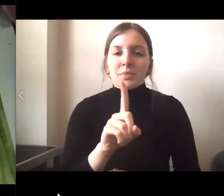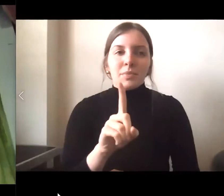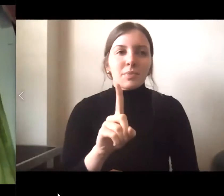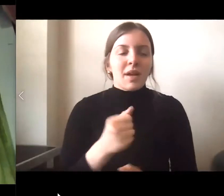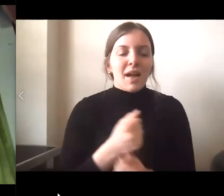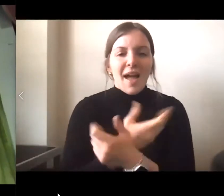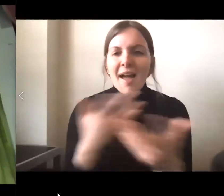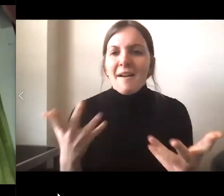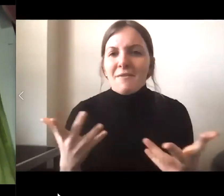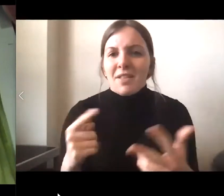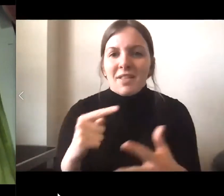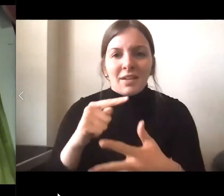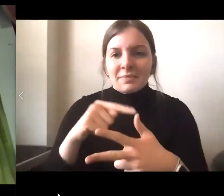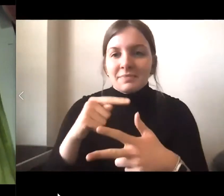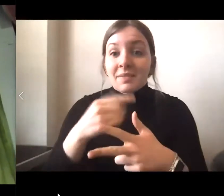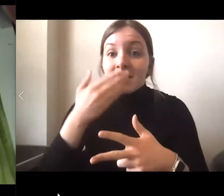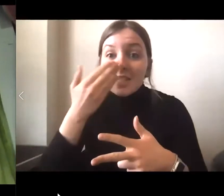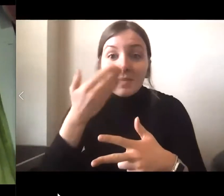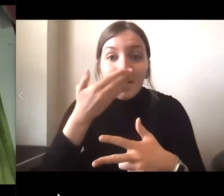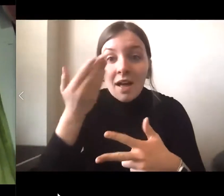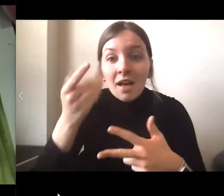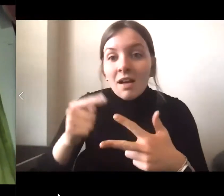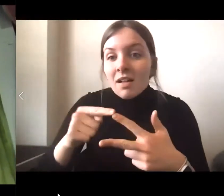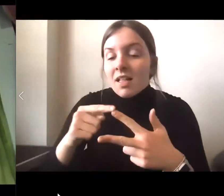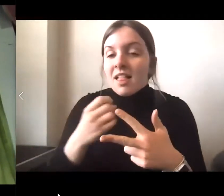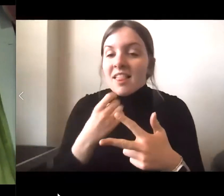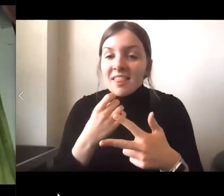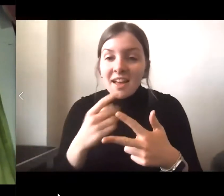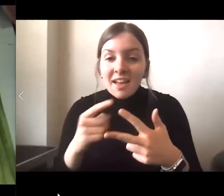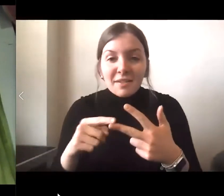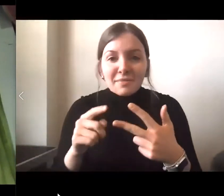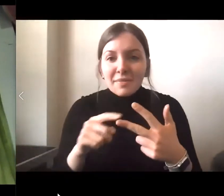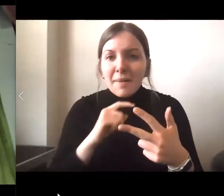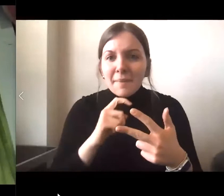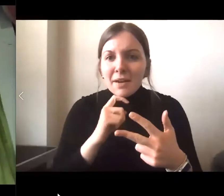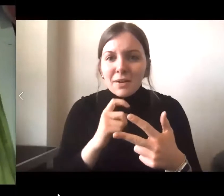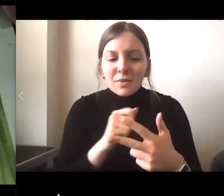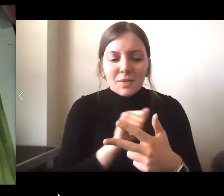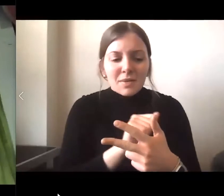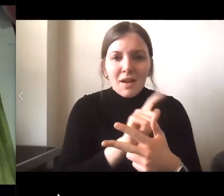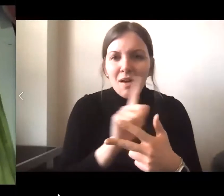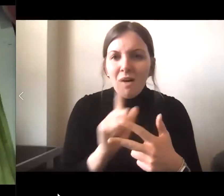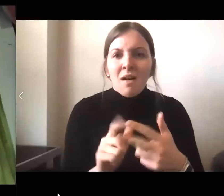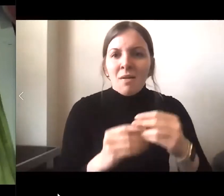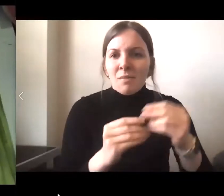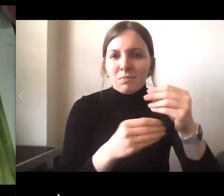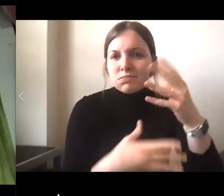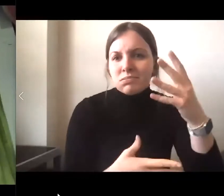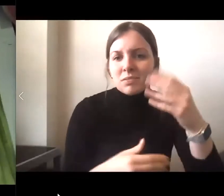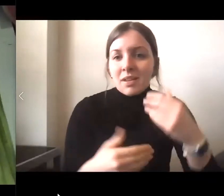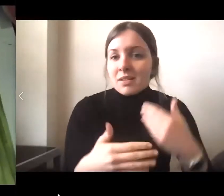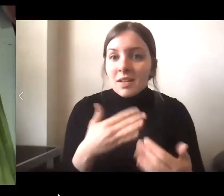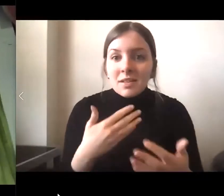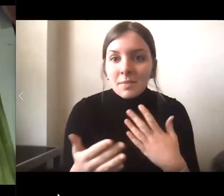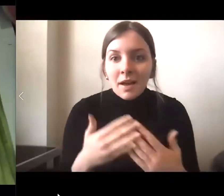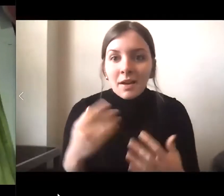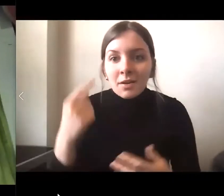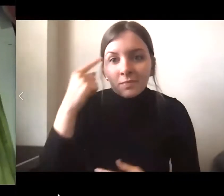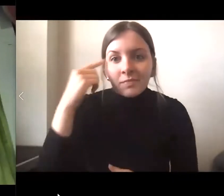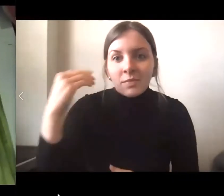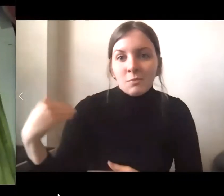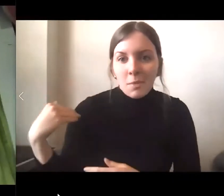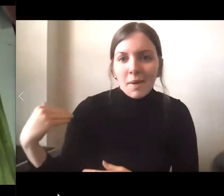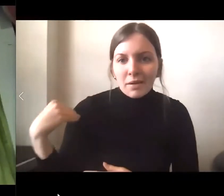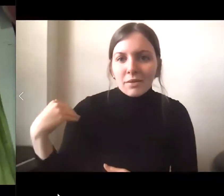Como si todo lo existe, aromas, luz, metales. Fueron pequeños barcos que navegan